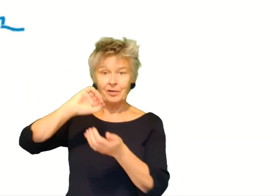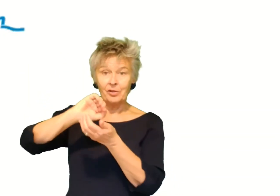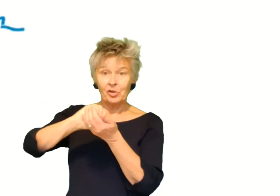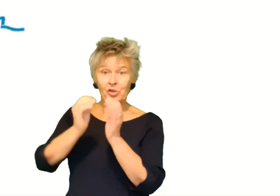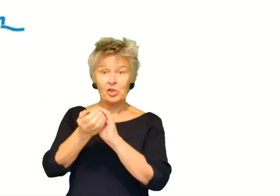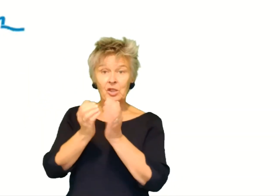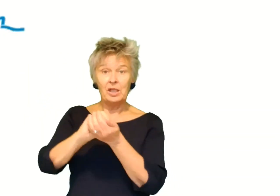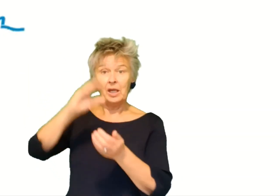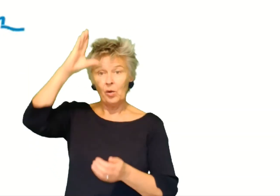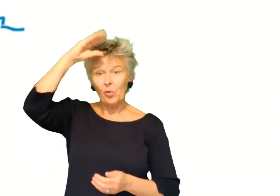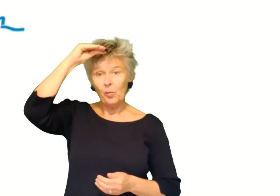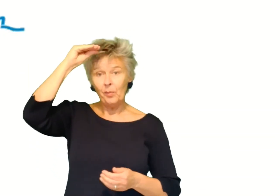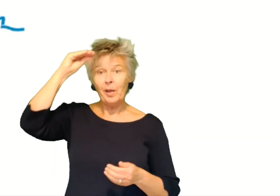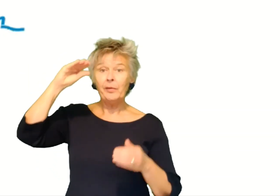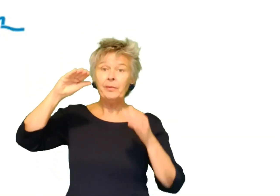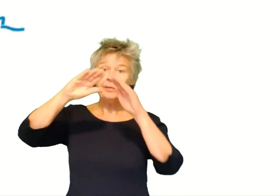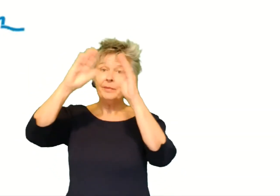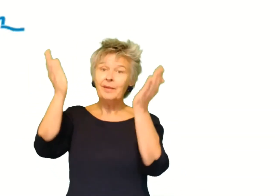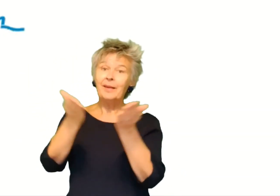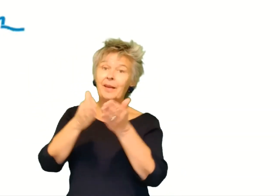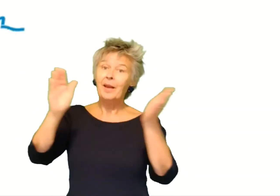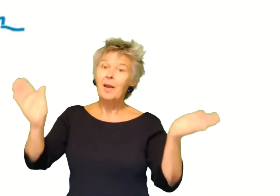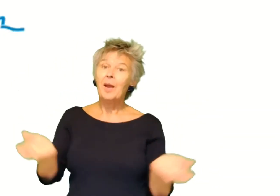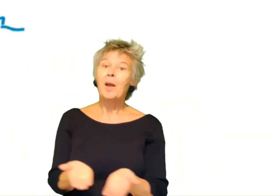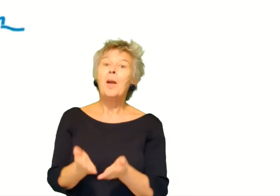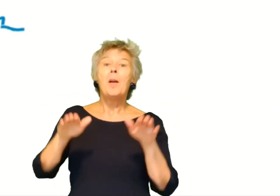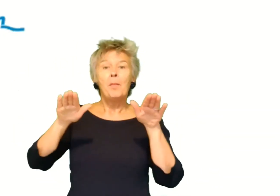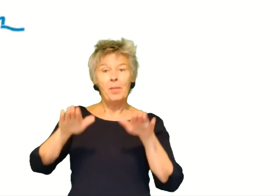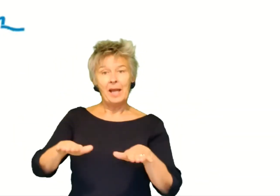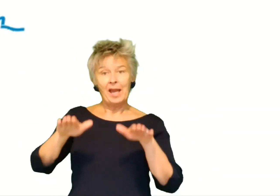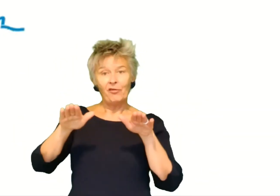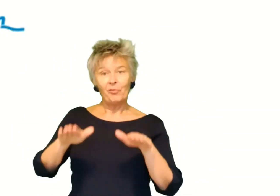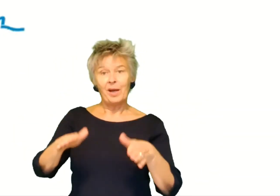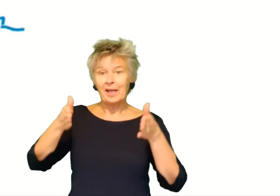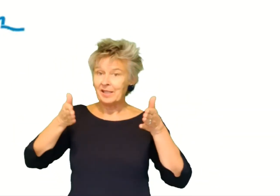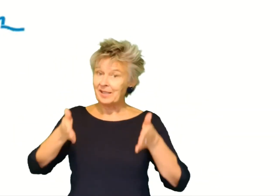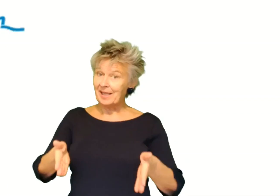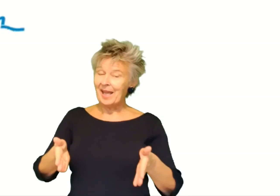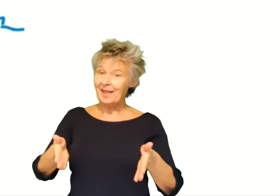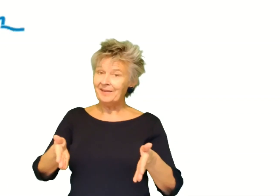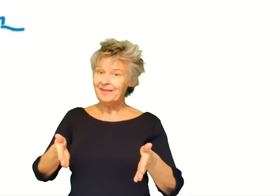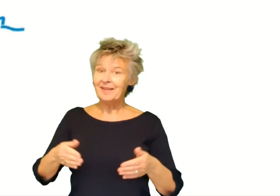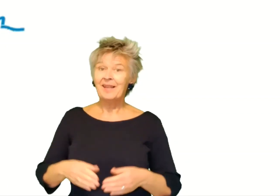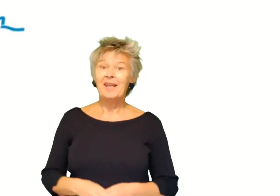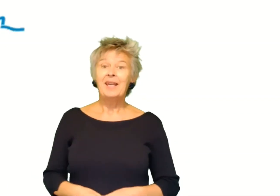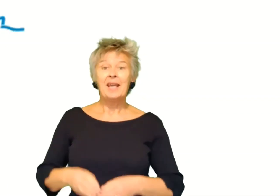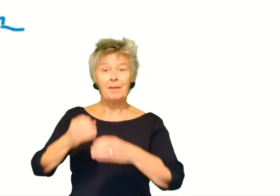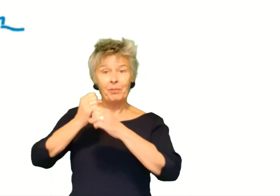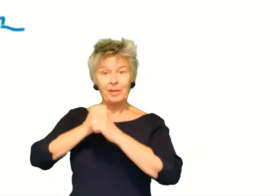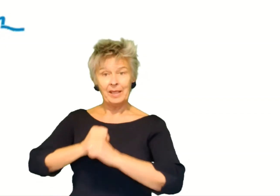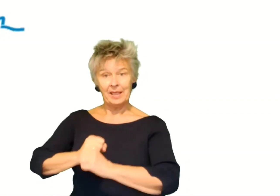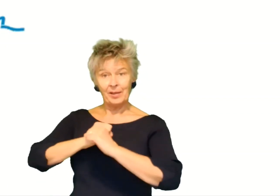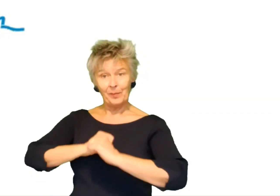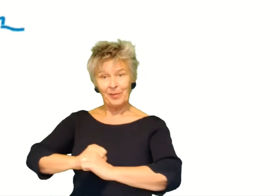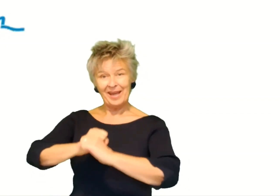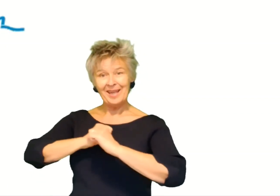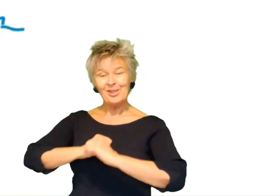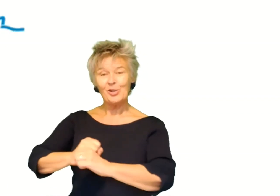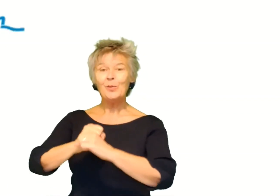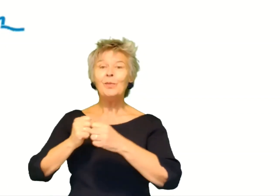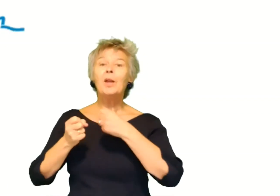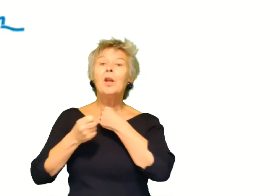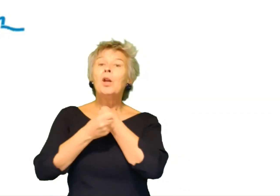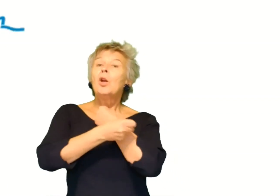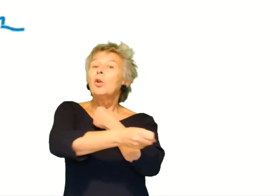meneer, de sneeuwman. Blijf maar staan. Ik heb hier een